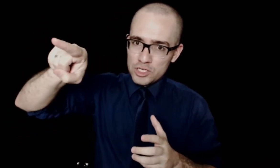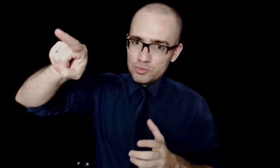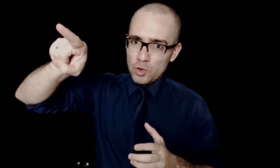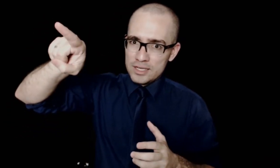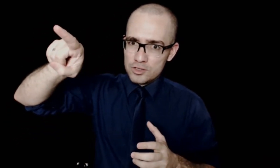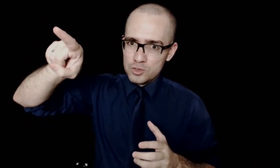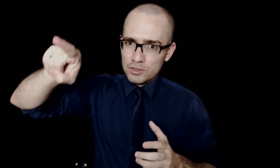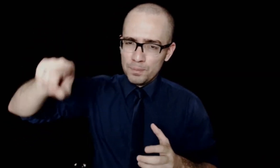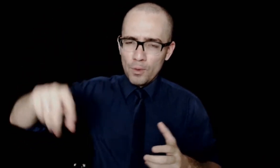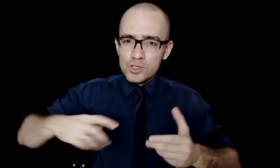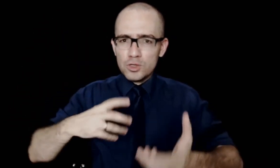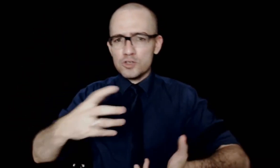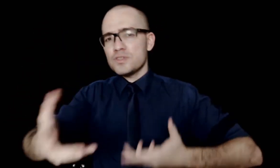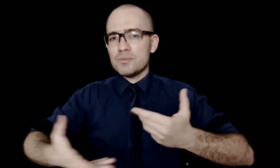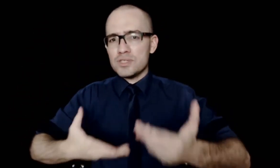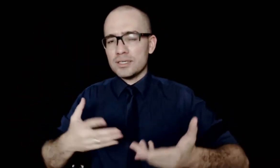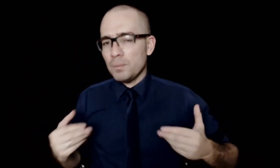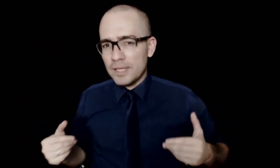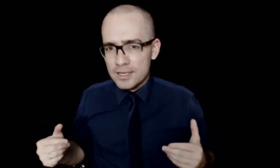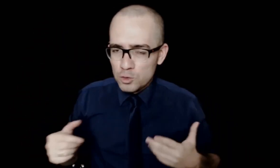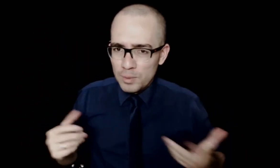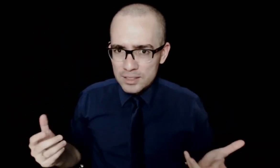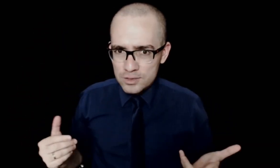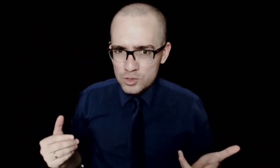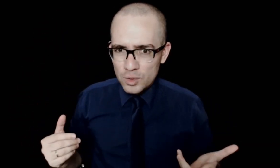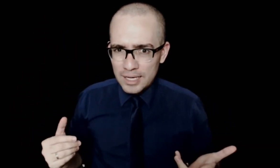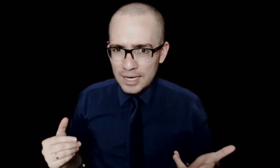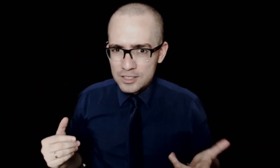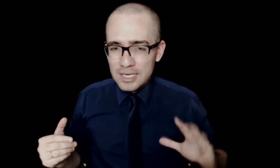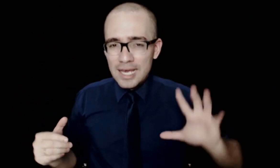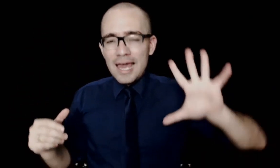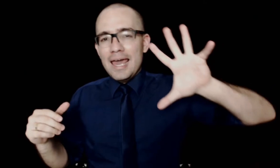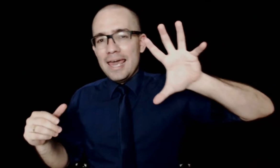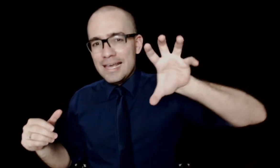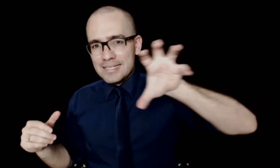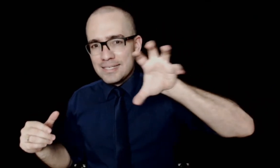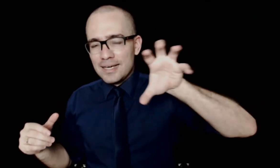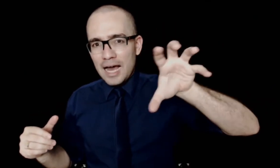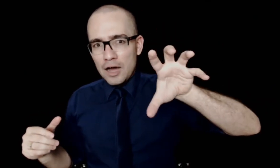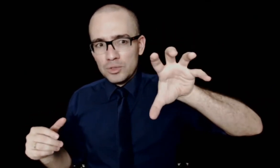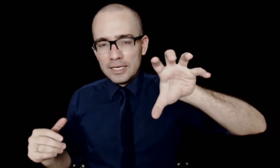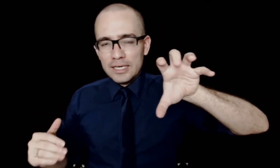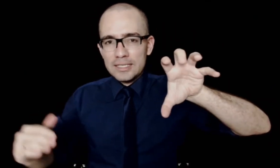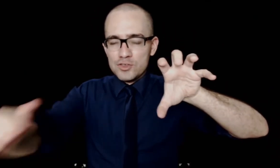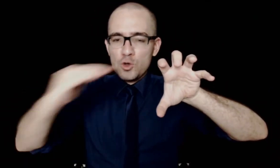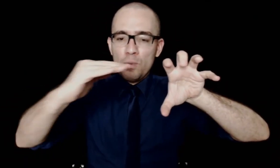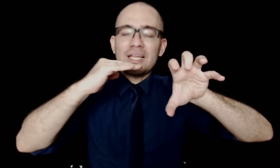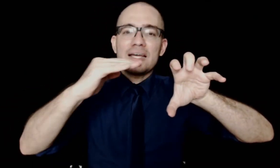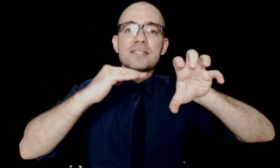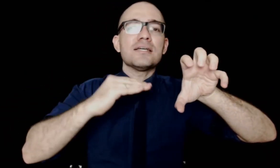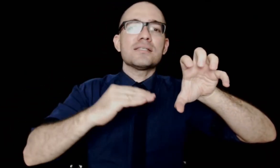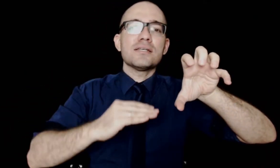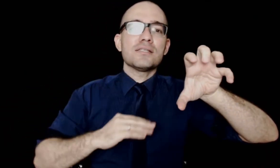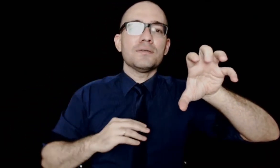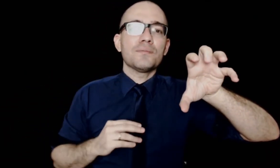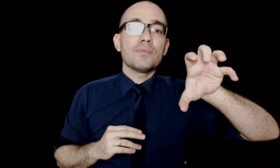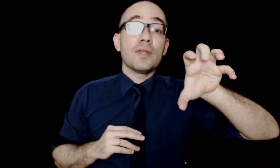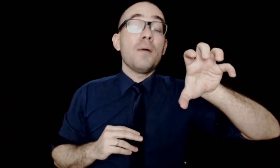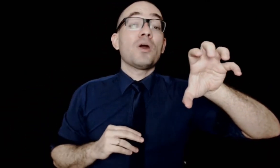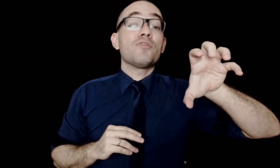objetivo organizacional, depois que nós fizemos aqui a aplicação do balanço de scorecard, esse cargo daqui deve se comportar assim, assim, assim. Bora